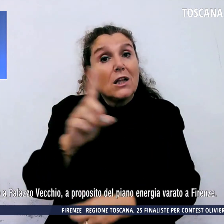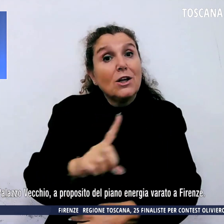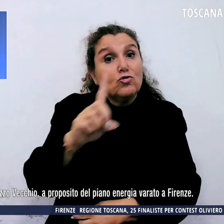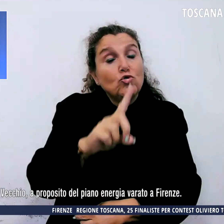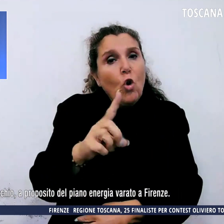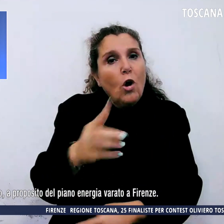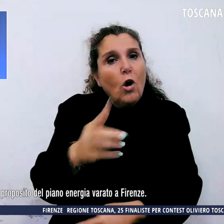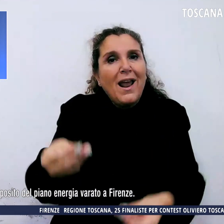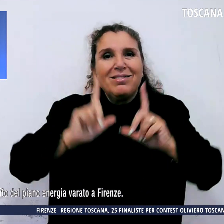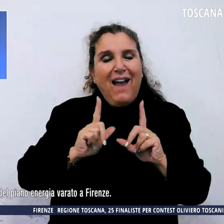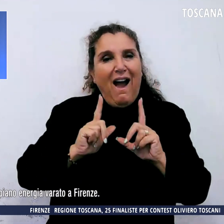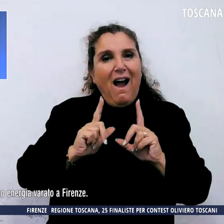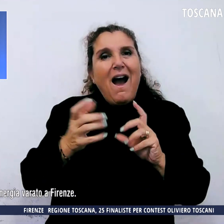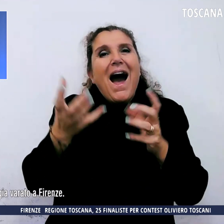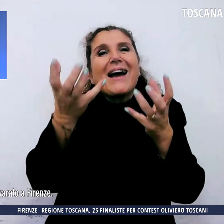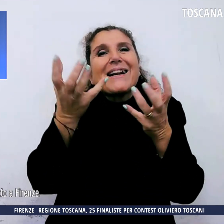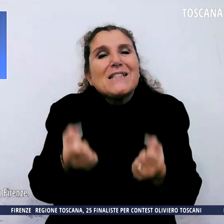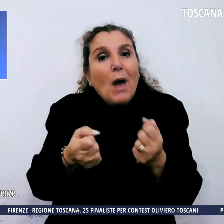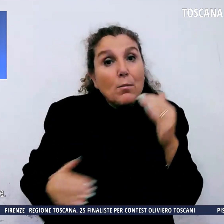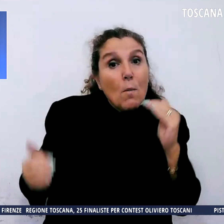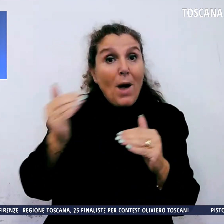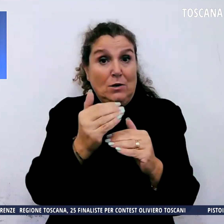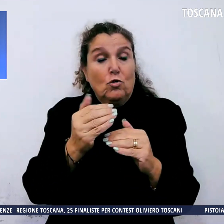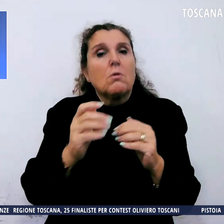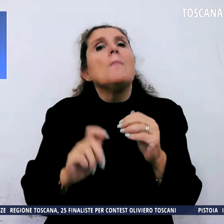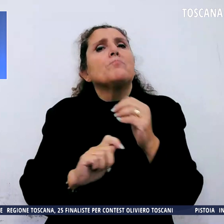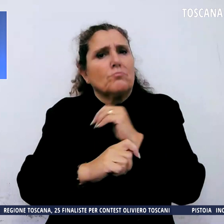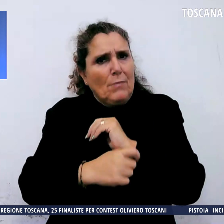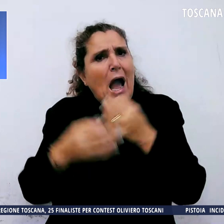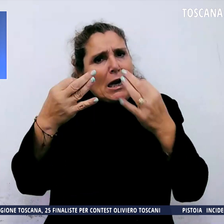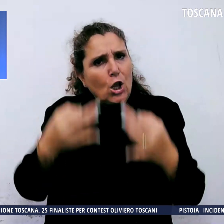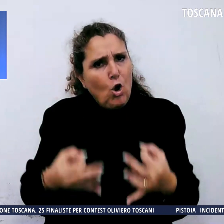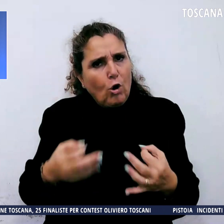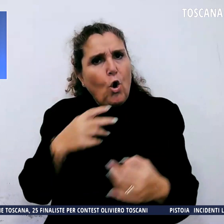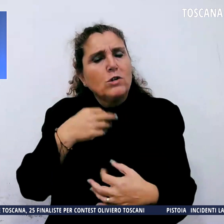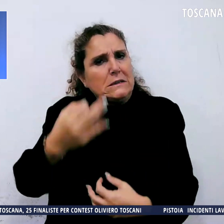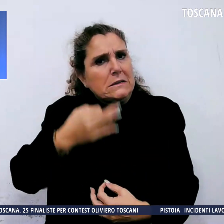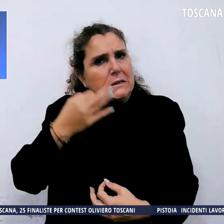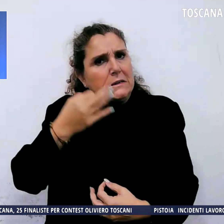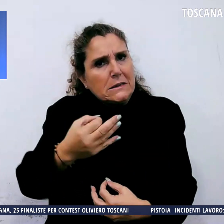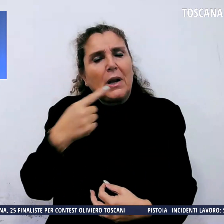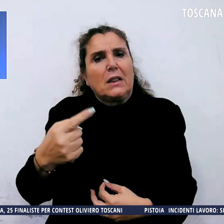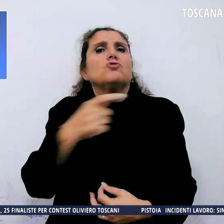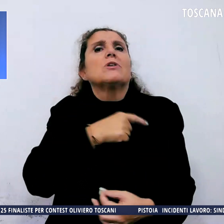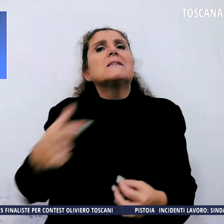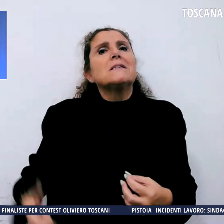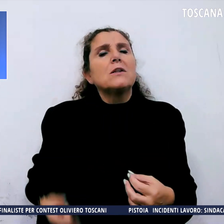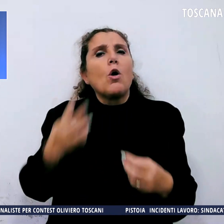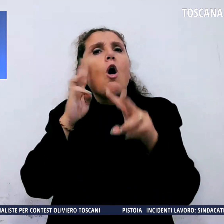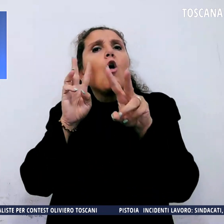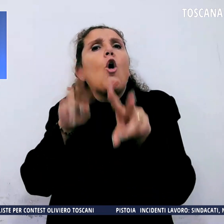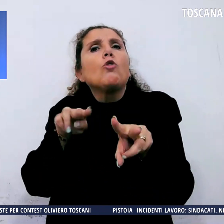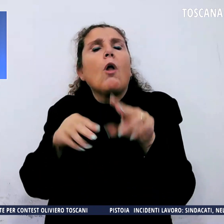maggiore. Saremo rigorosi, come sempre, continua il sindaco, nel controllare che i dipendenti che stanno a casa